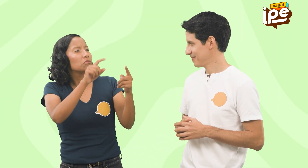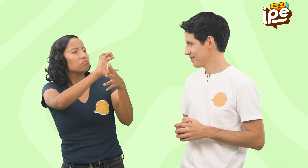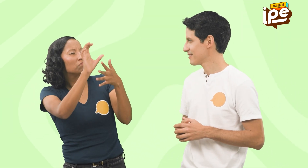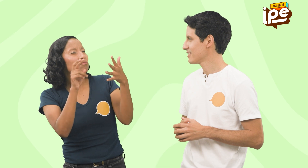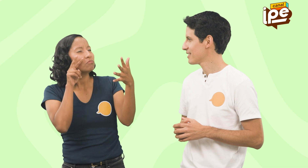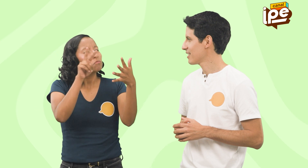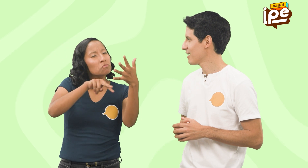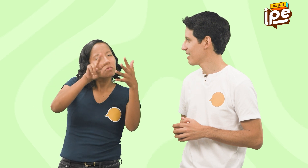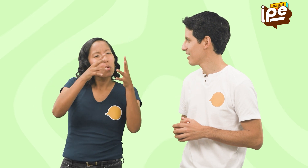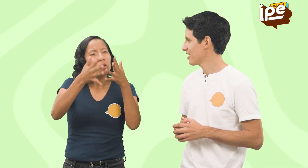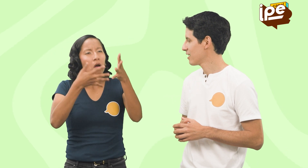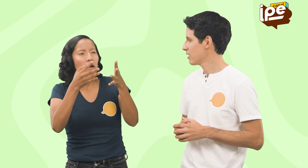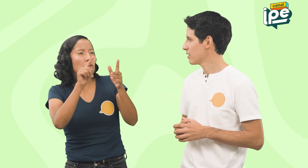hacen por alguna característica de la persona